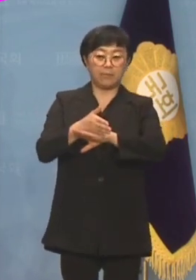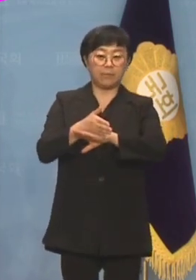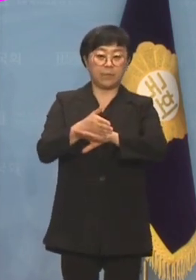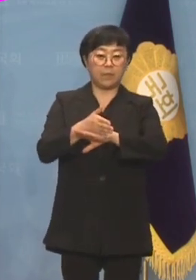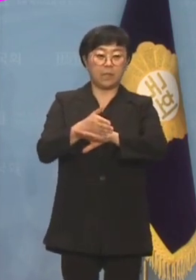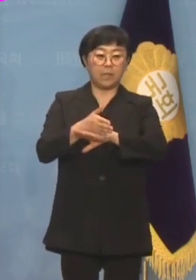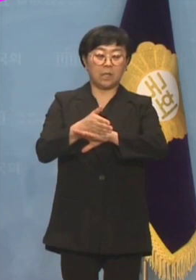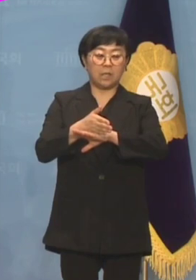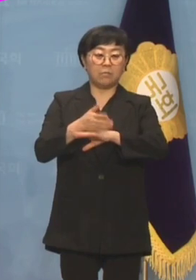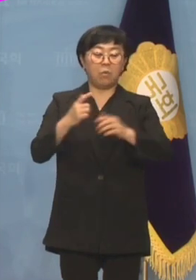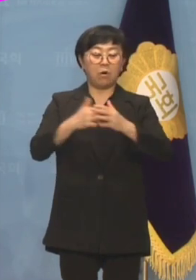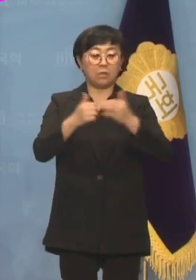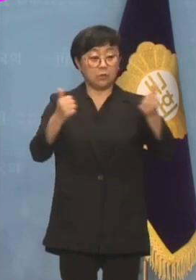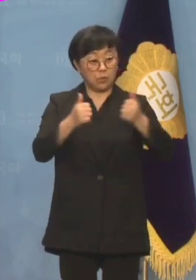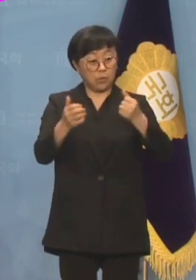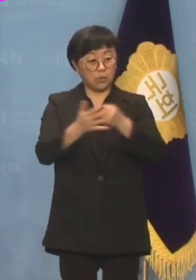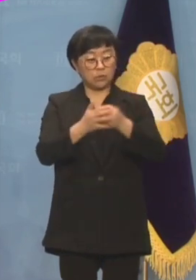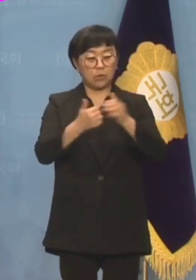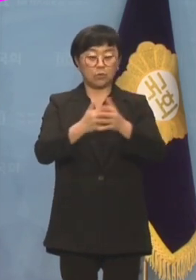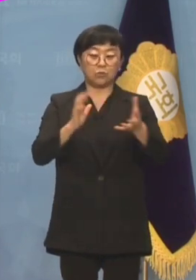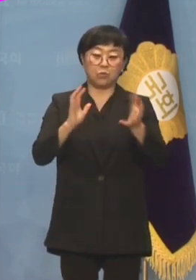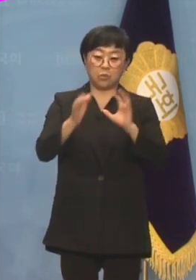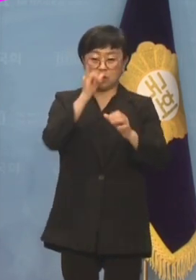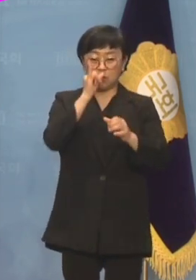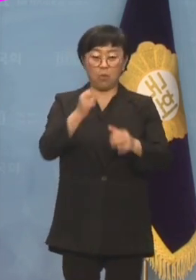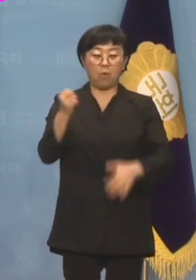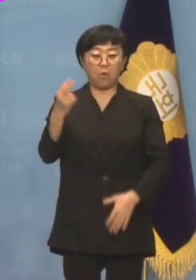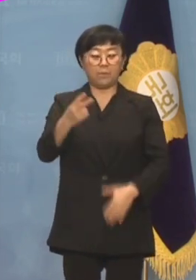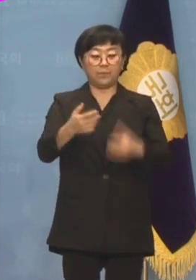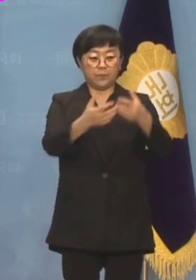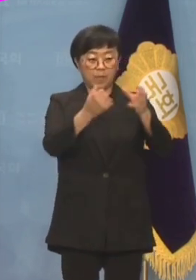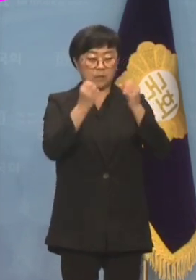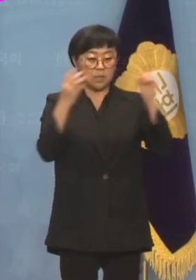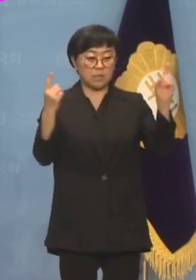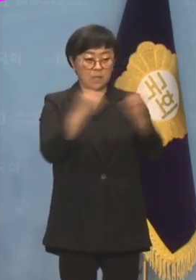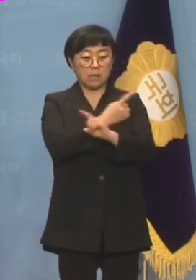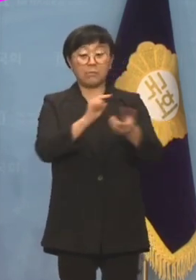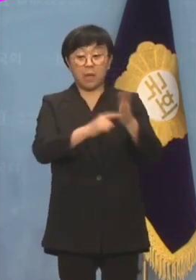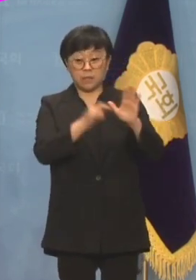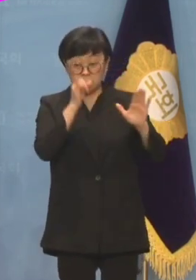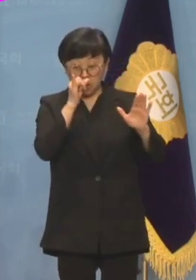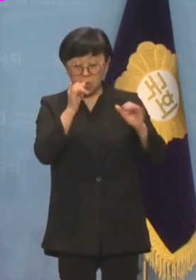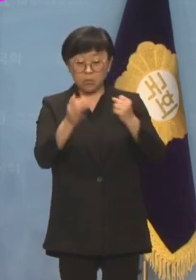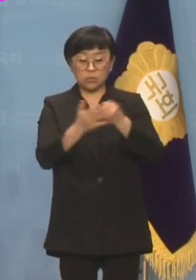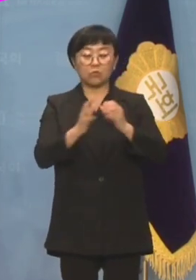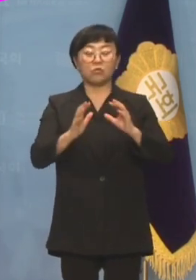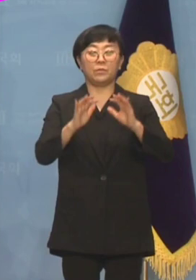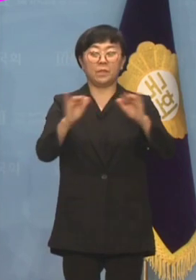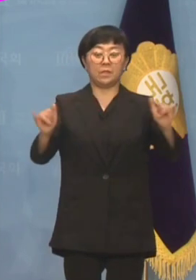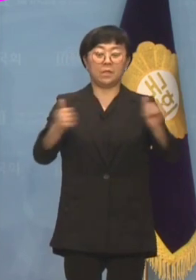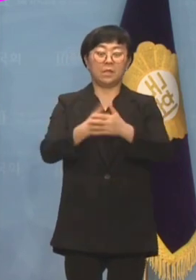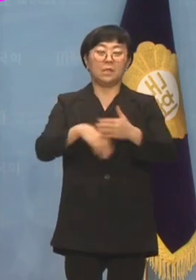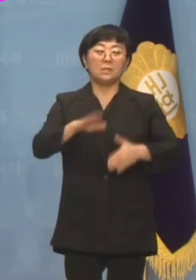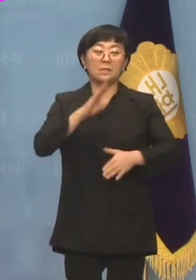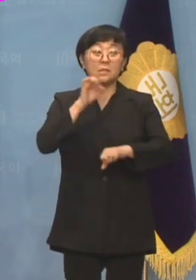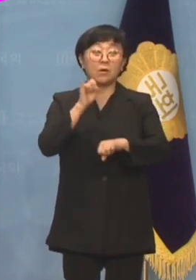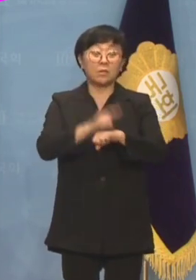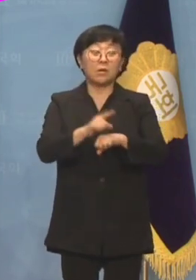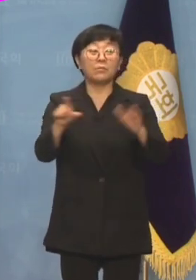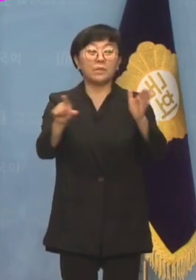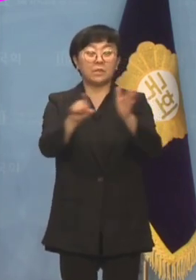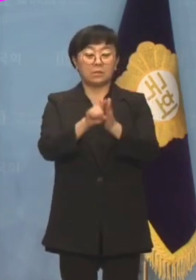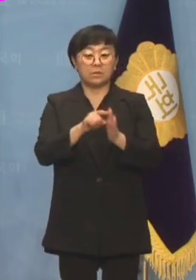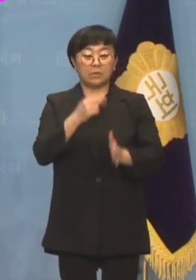아무리 의총을 열어 난상토론을 하고 당 쇄신안을 도출한다고 한들 국민들이 진정성을